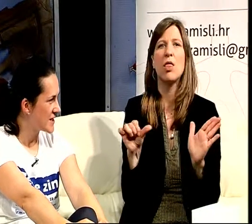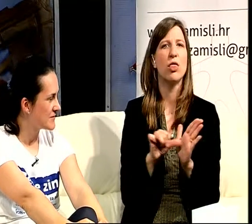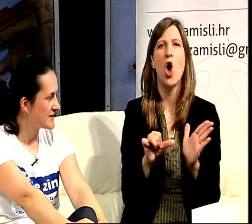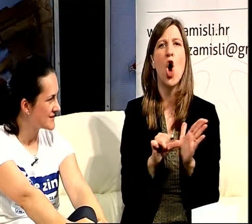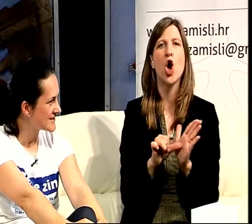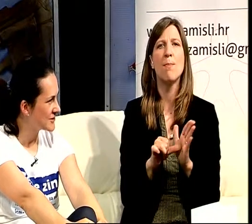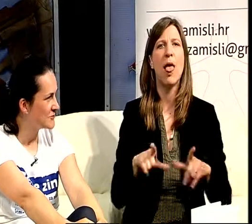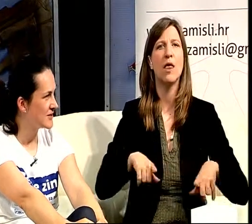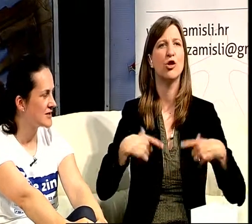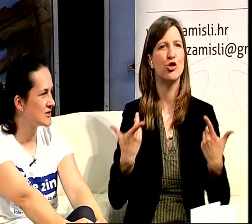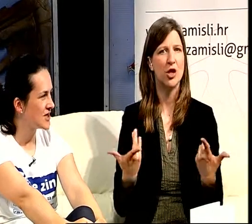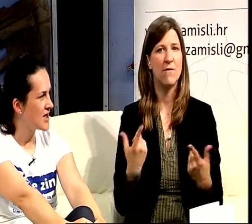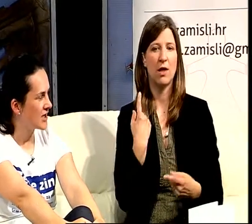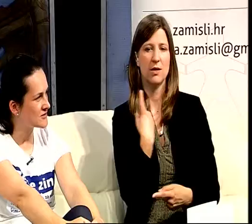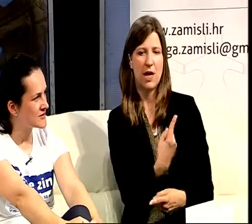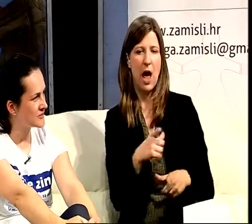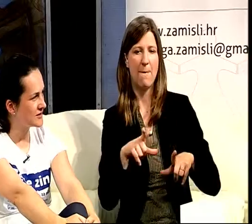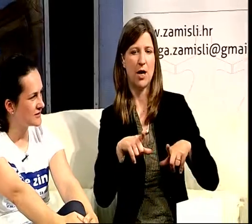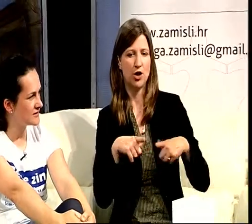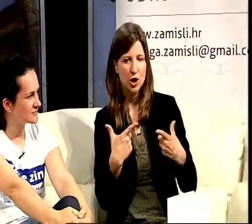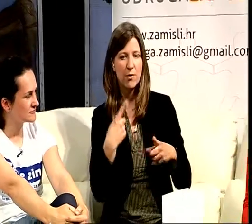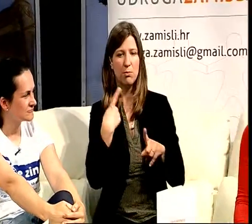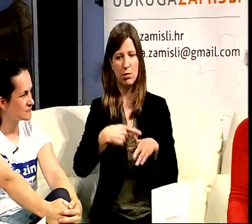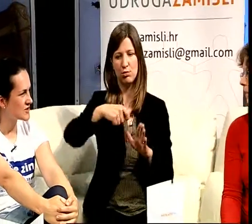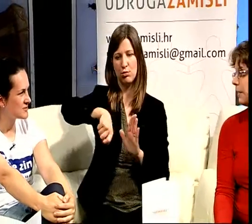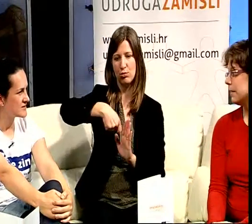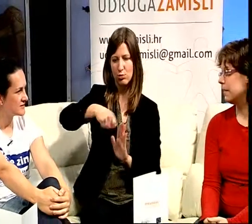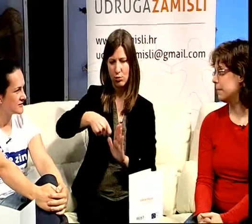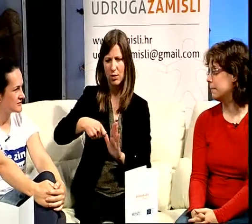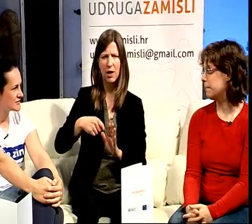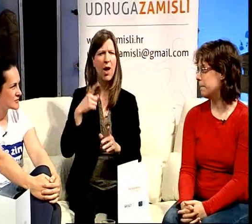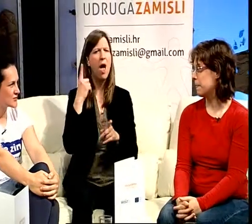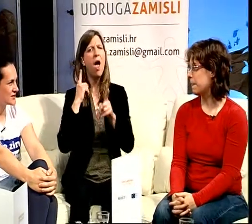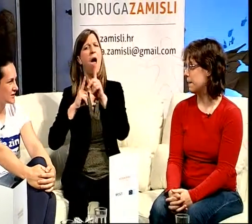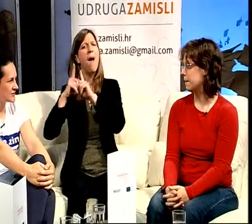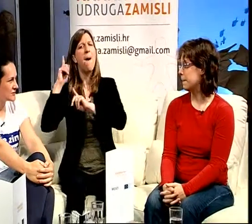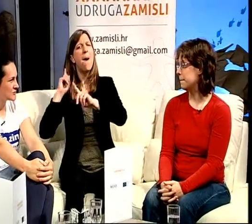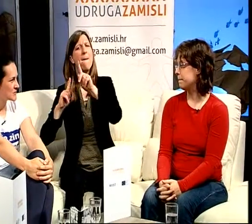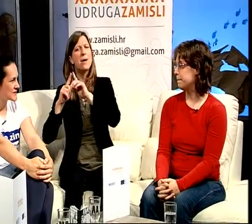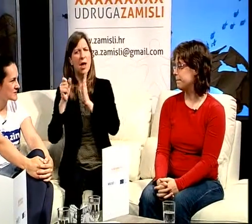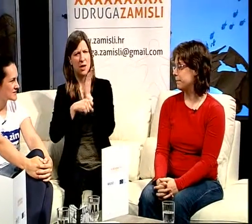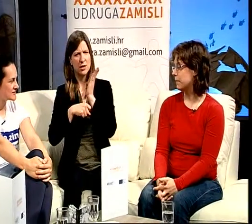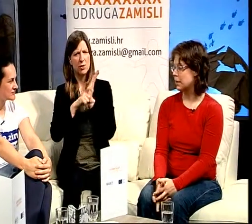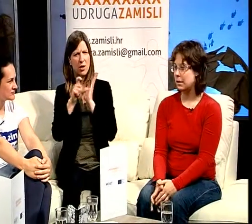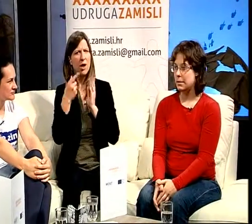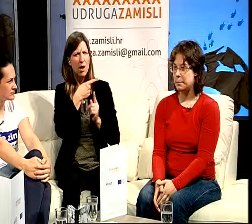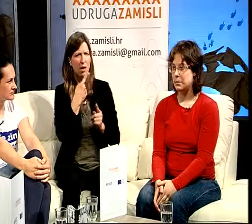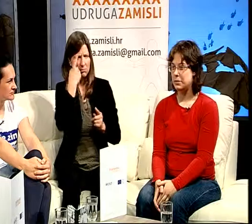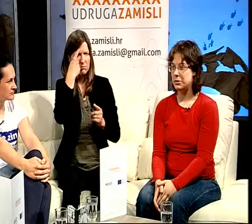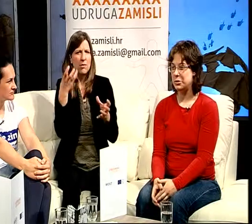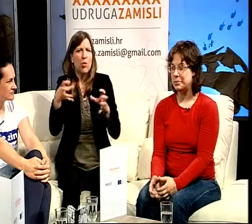živiš sama, rekla si da kuhaš. A dok si studirala, možete prisjetiti susreta s udrugom zamislu?